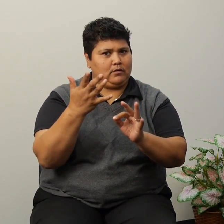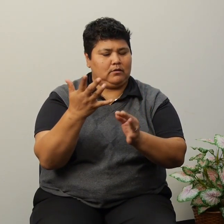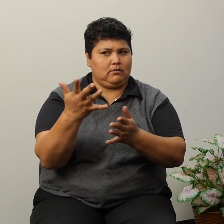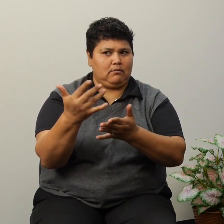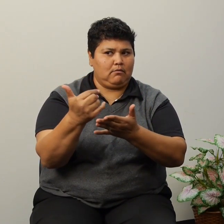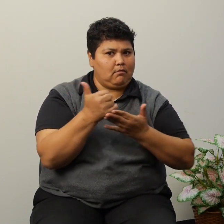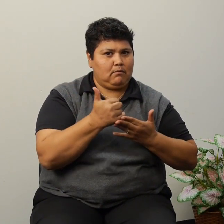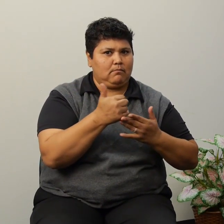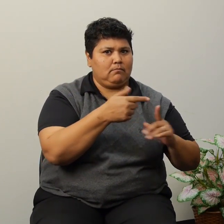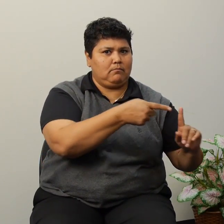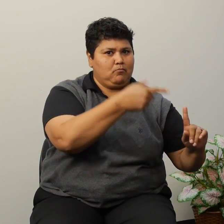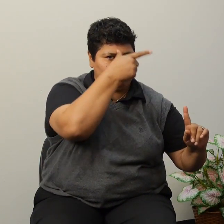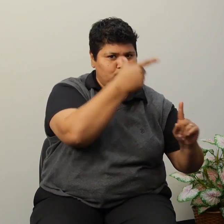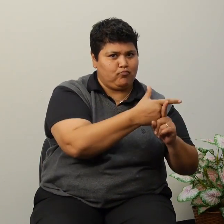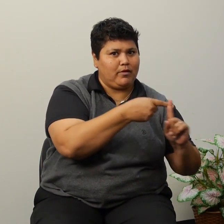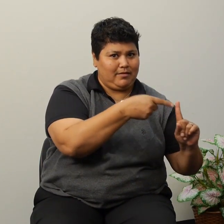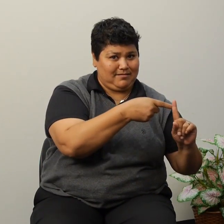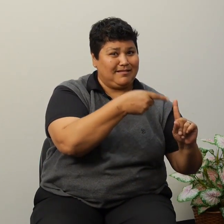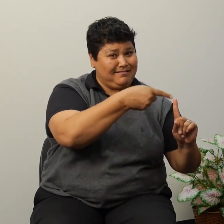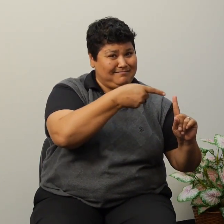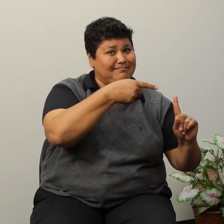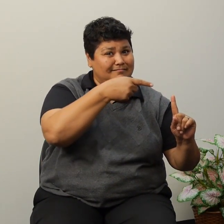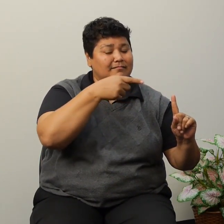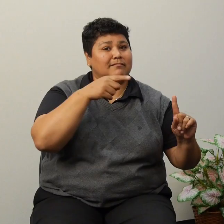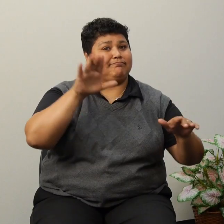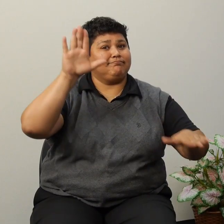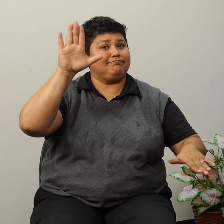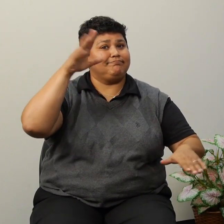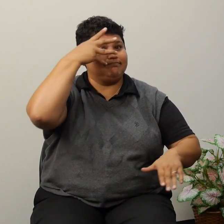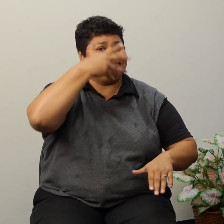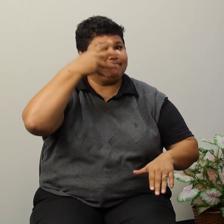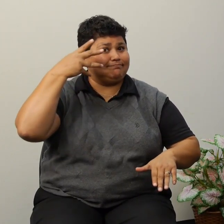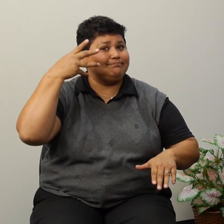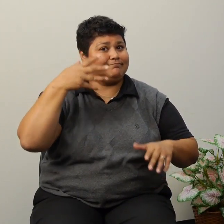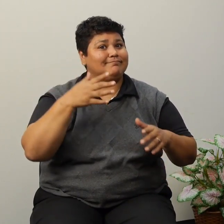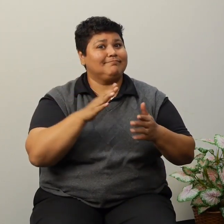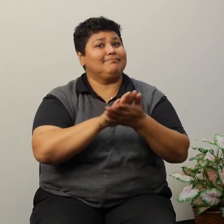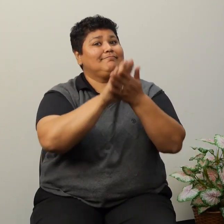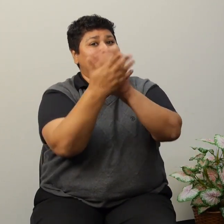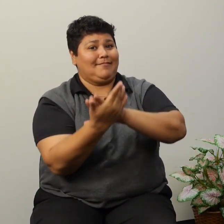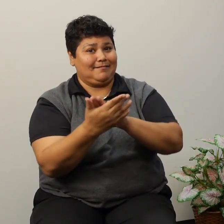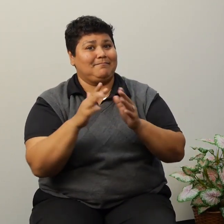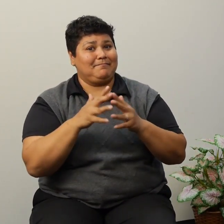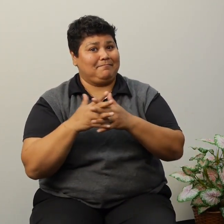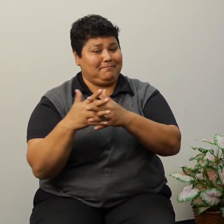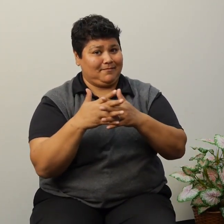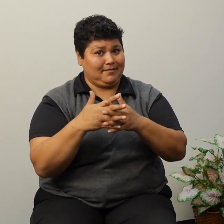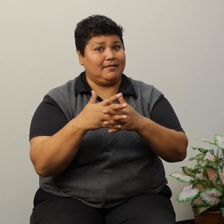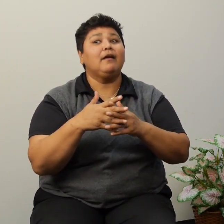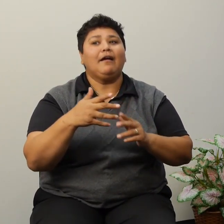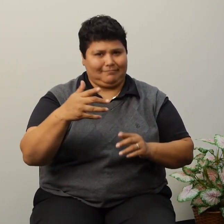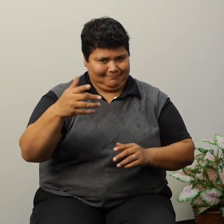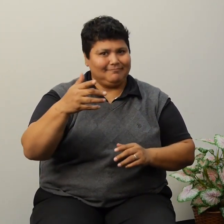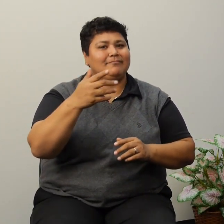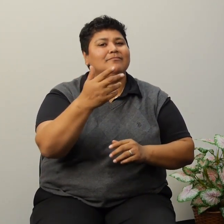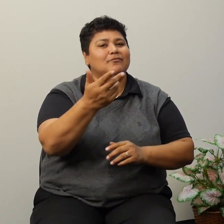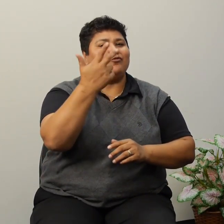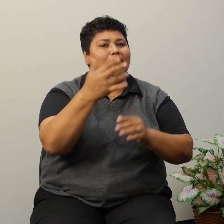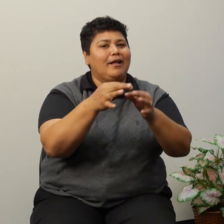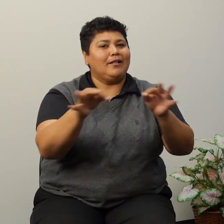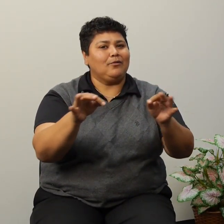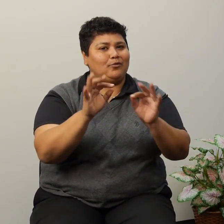Inclusive ha tomado su ciudadanía y he tenido intérpretes de trilingües.